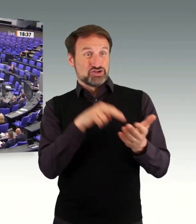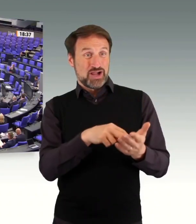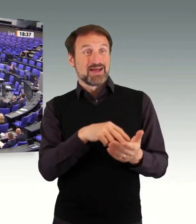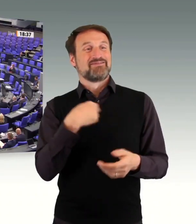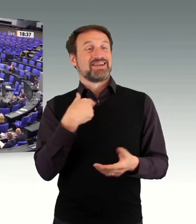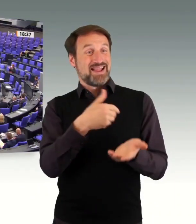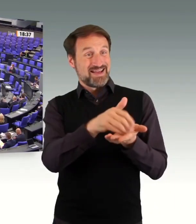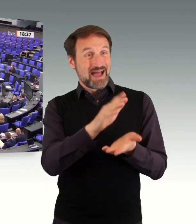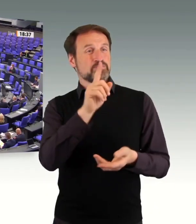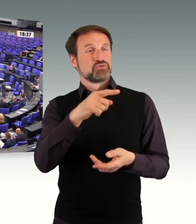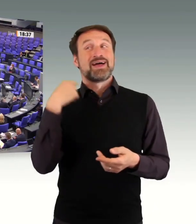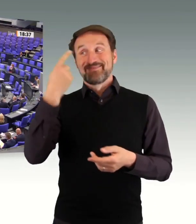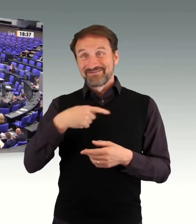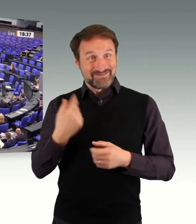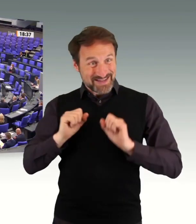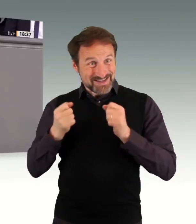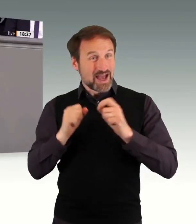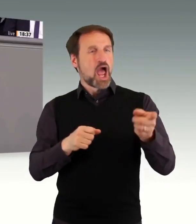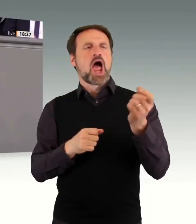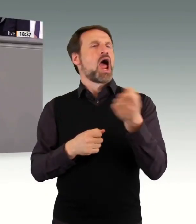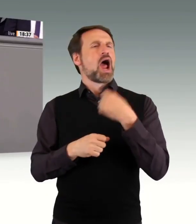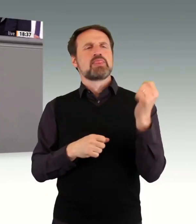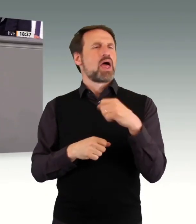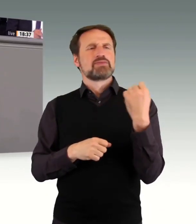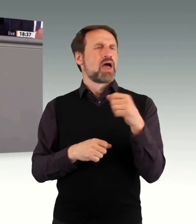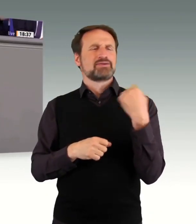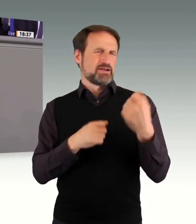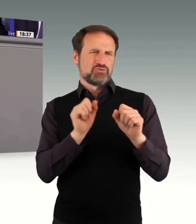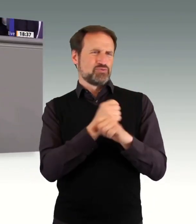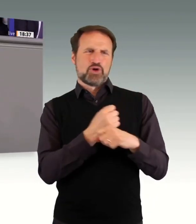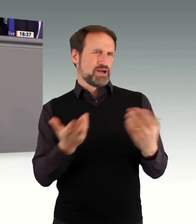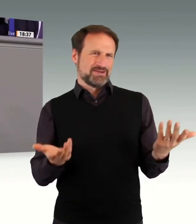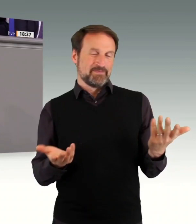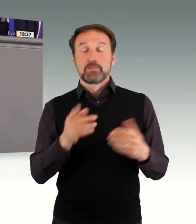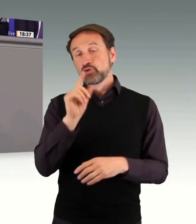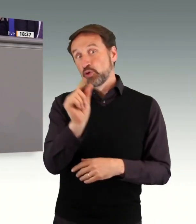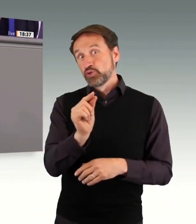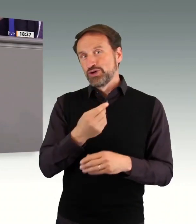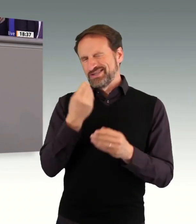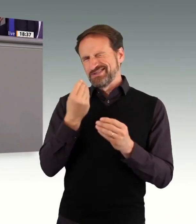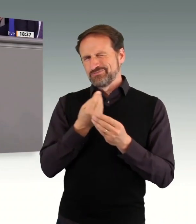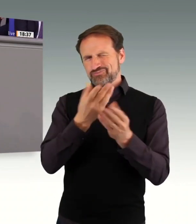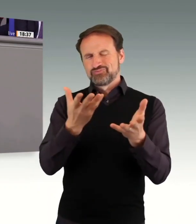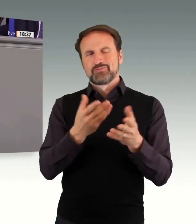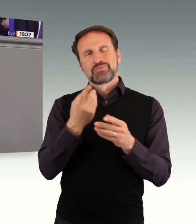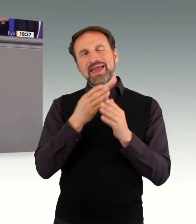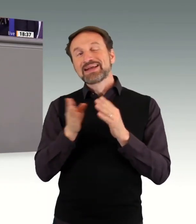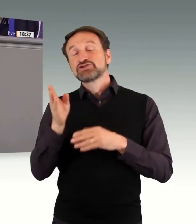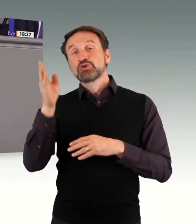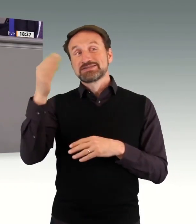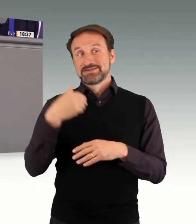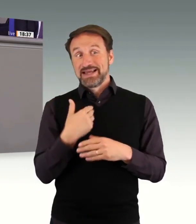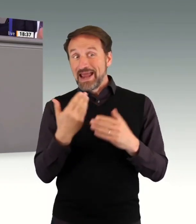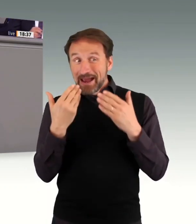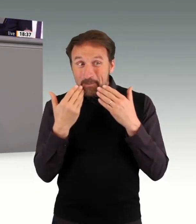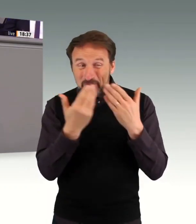Aber in diesem Zusammenhang auch vielleicht noch so ein kleiner Exkurs. Ich kann Ihnen auch eine sehr, sehr nette Lektüre anbieten, was Sie unbedingt